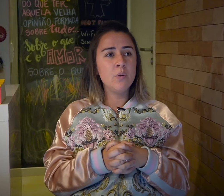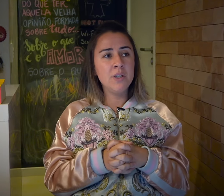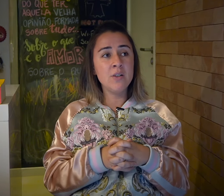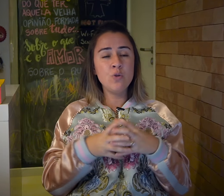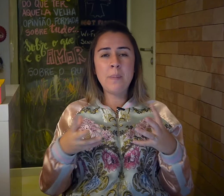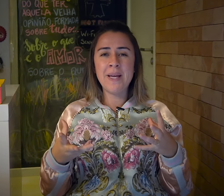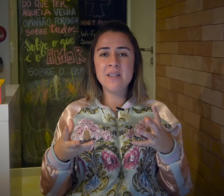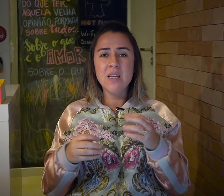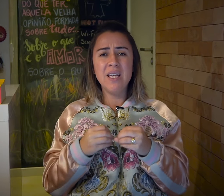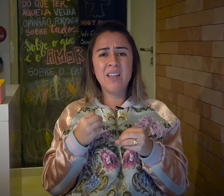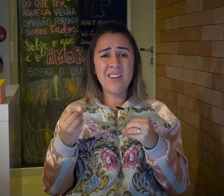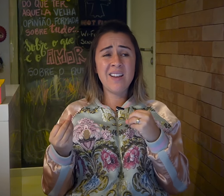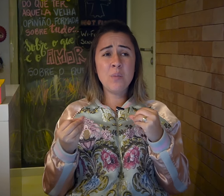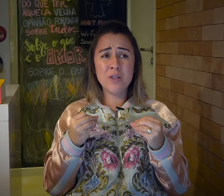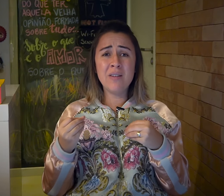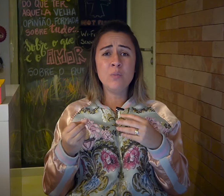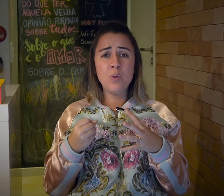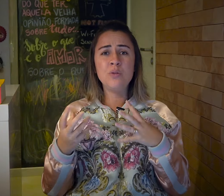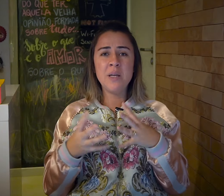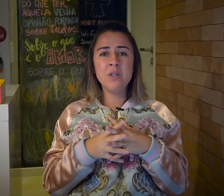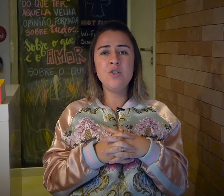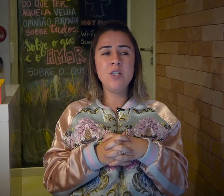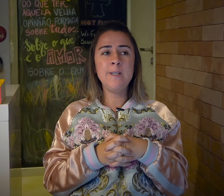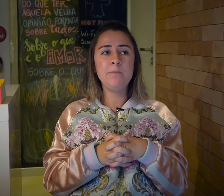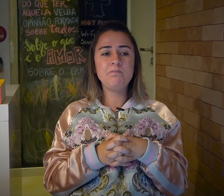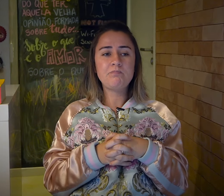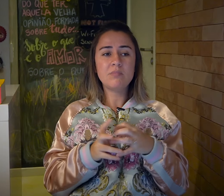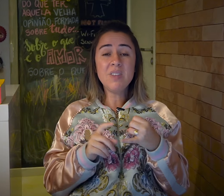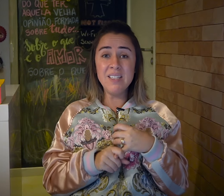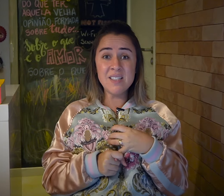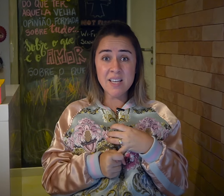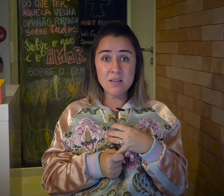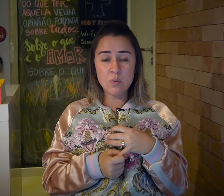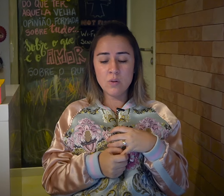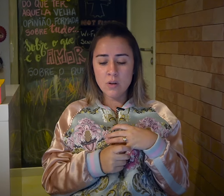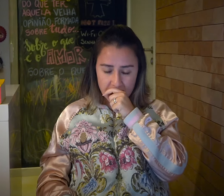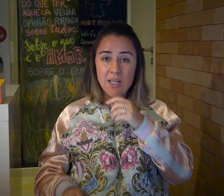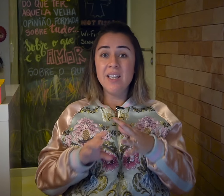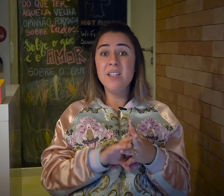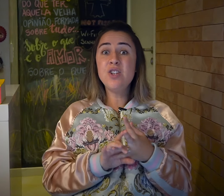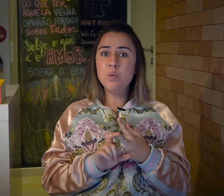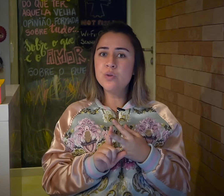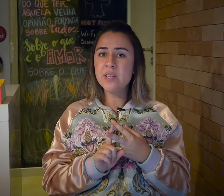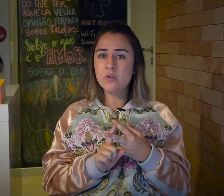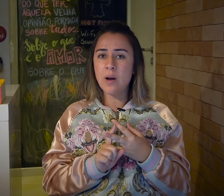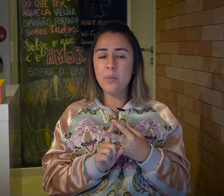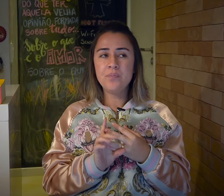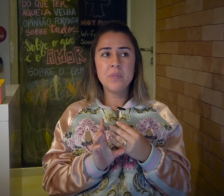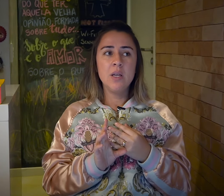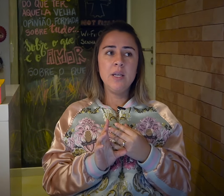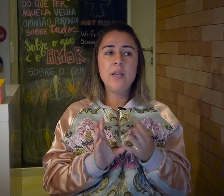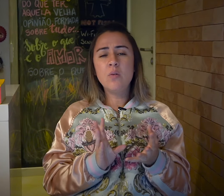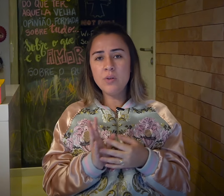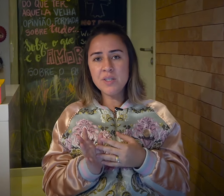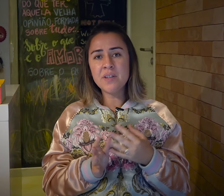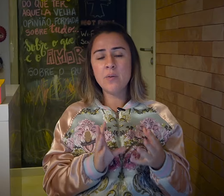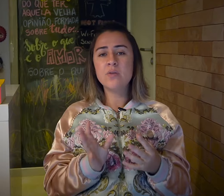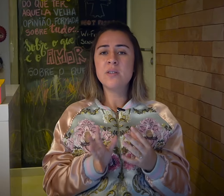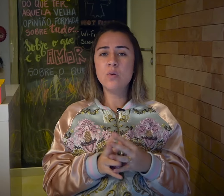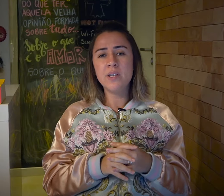comunidade de uma peça, que ela abordava um pouco o tema de incesto e de abuso sexual. E que, quando eles fizeram isso nesse contexto,